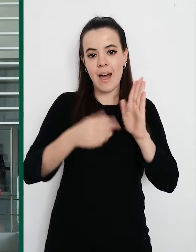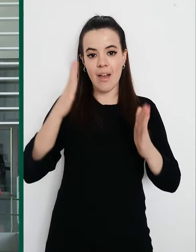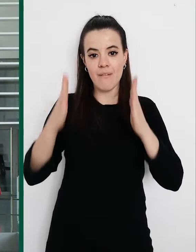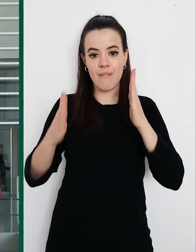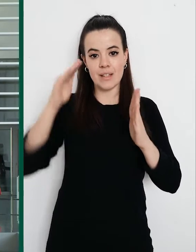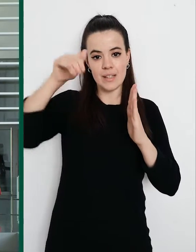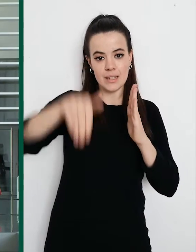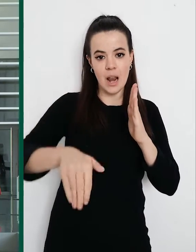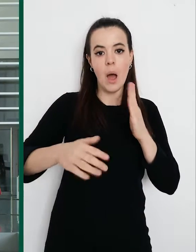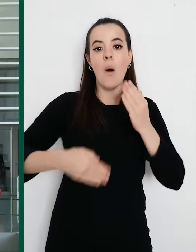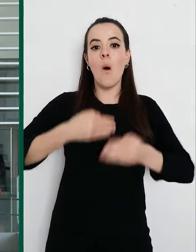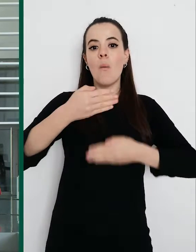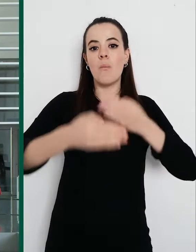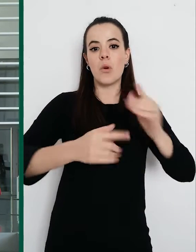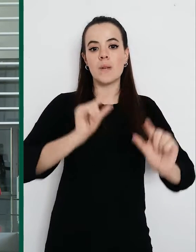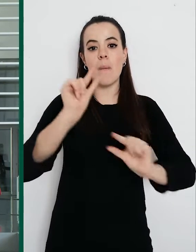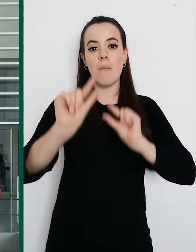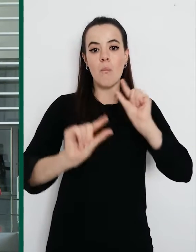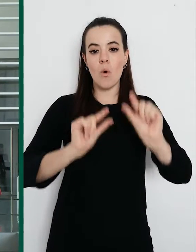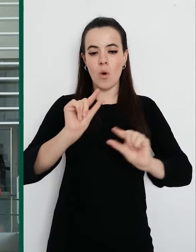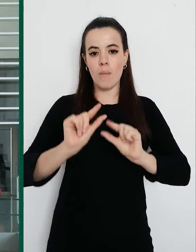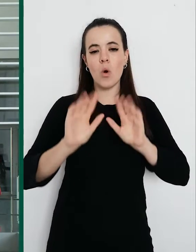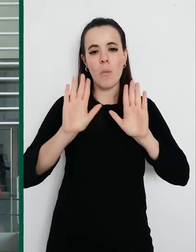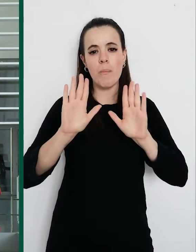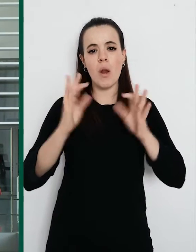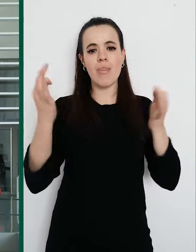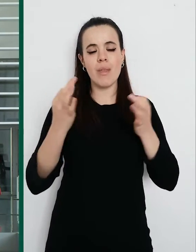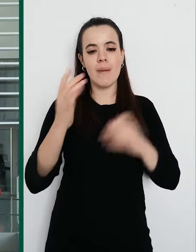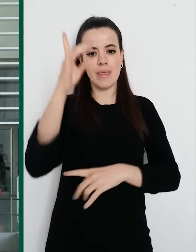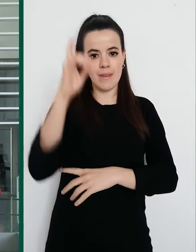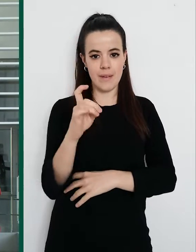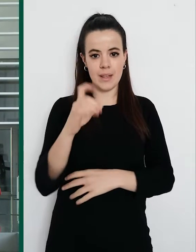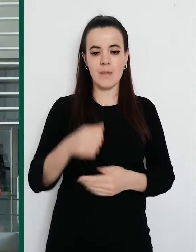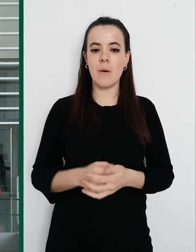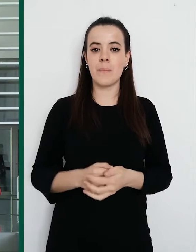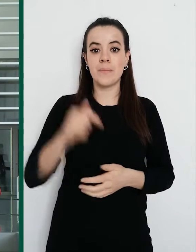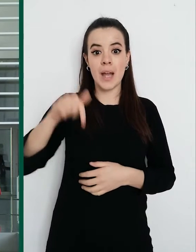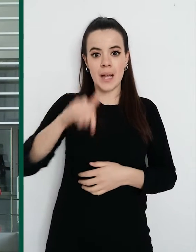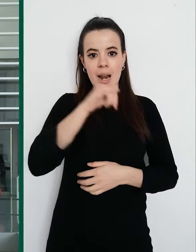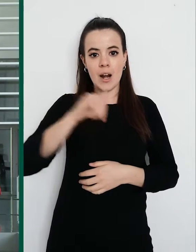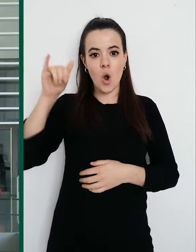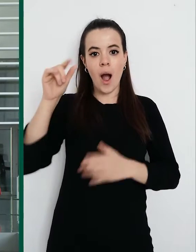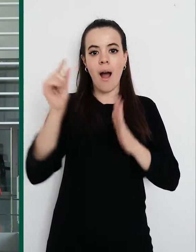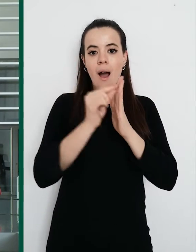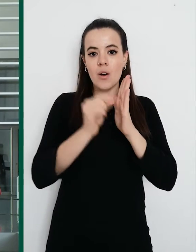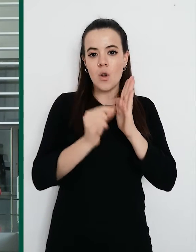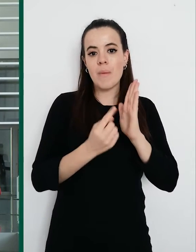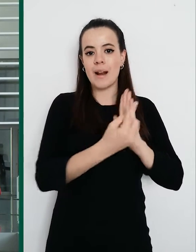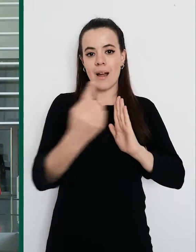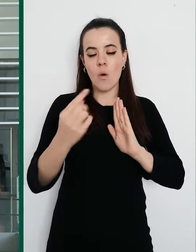que sea definitiva. Cada paso que desde esta comunidad se dé y, por lo tanto, desde cada uno de los municipios se dé, tiene que ser